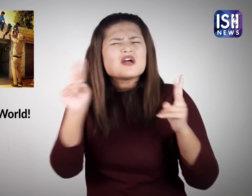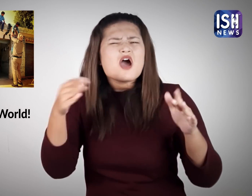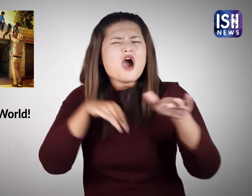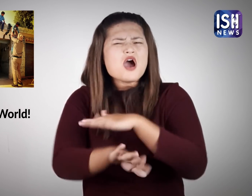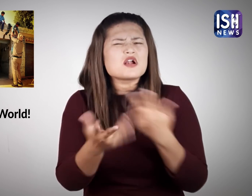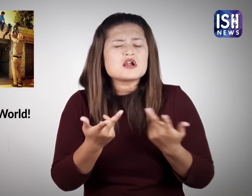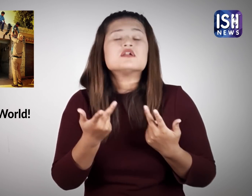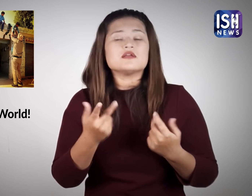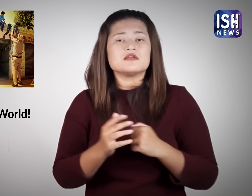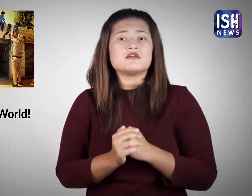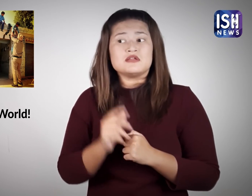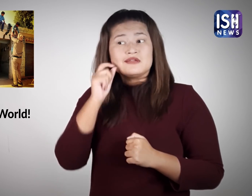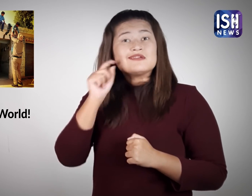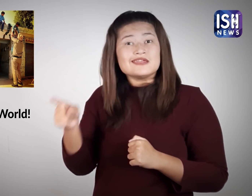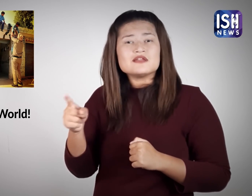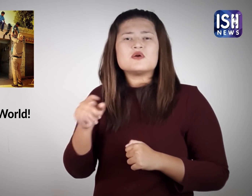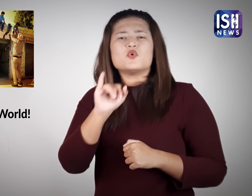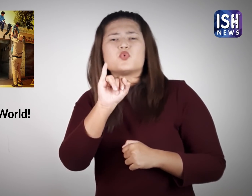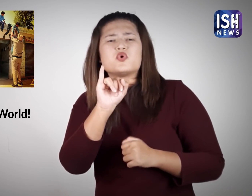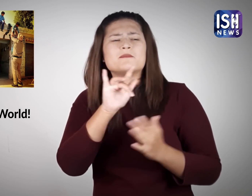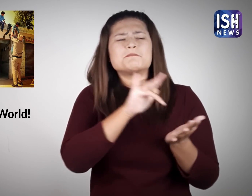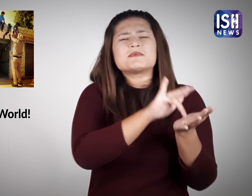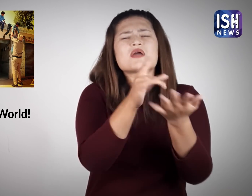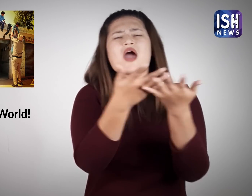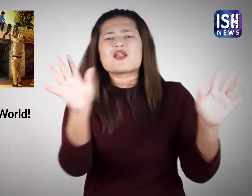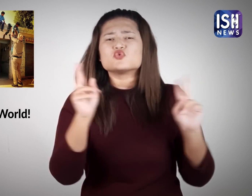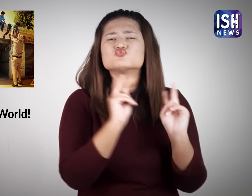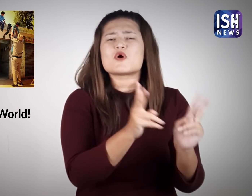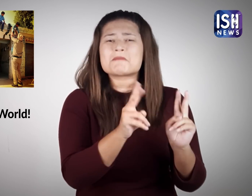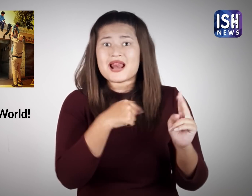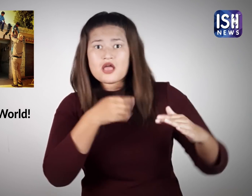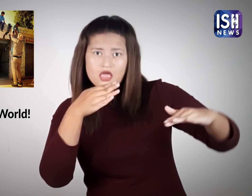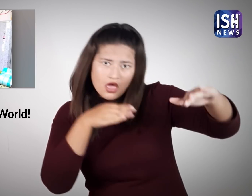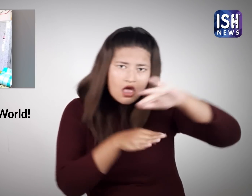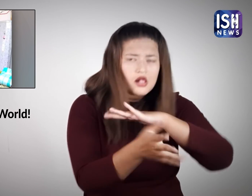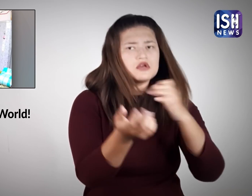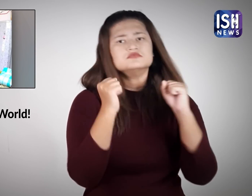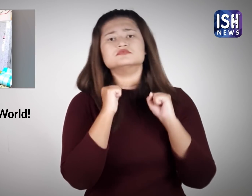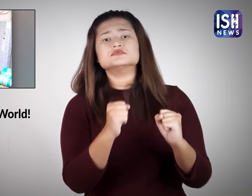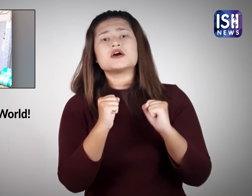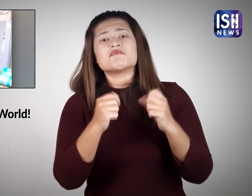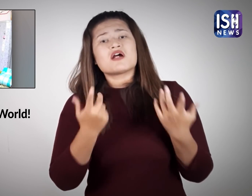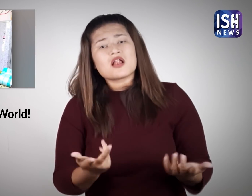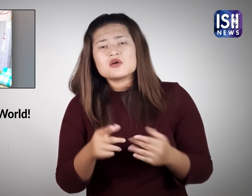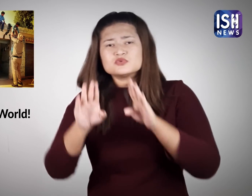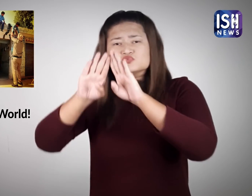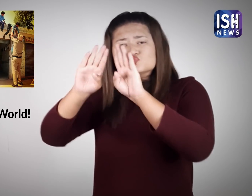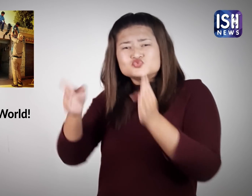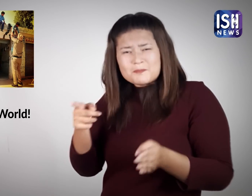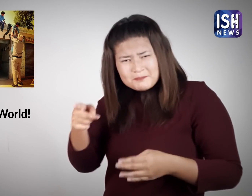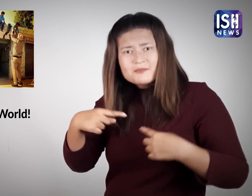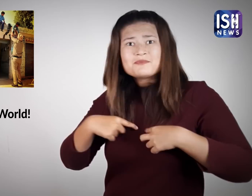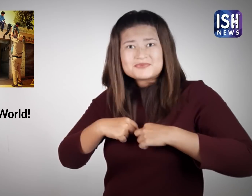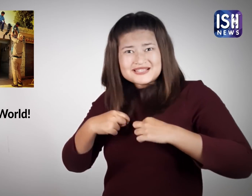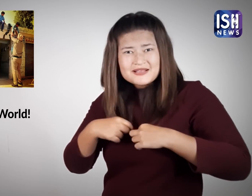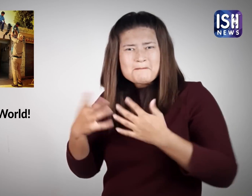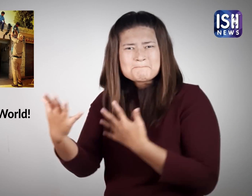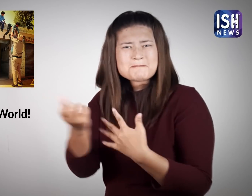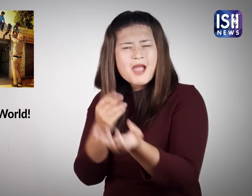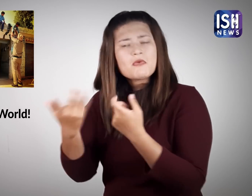कहा मैं किसी भी सामान्य वाश्रूम का उप्योग नहीं कर सकता मैं अपने आकार के कपड़े